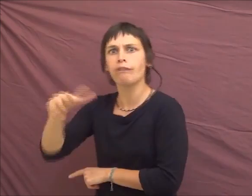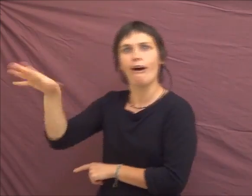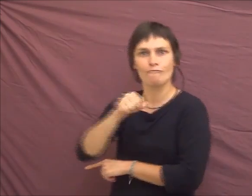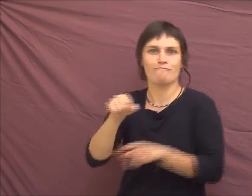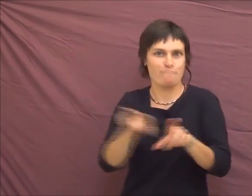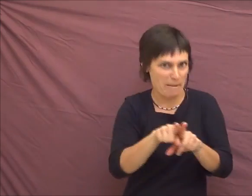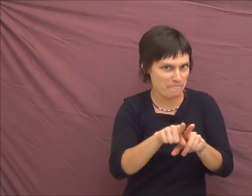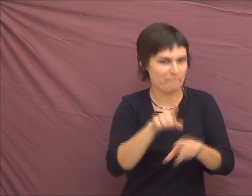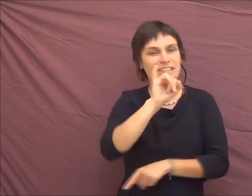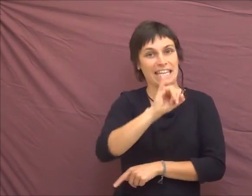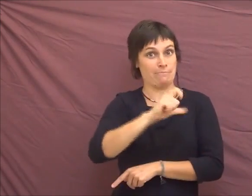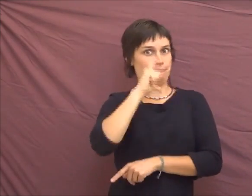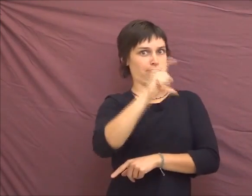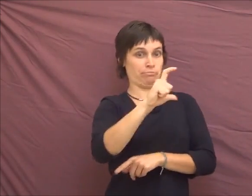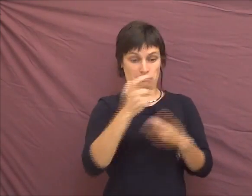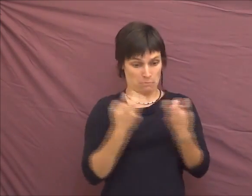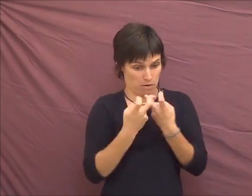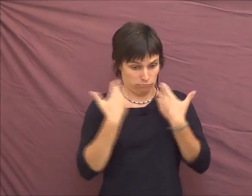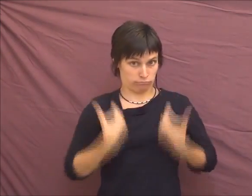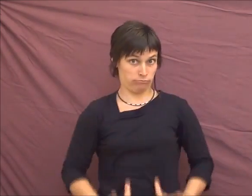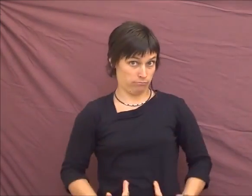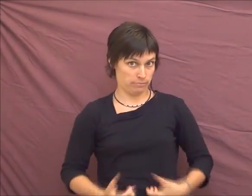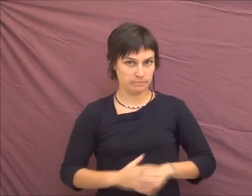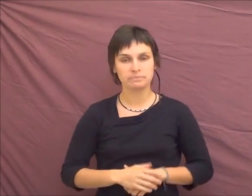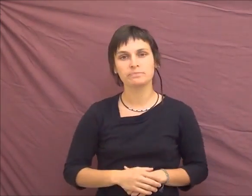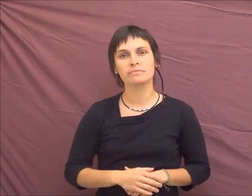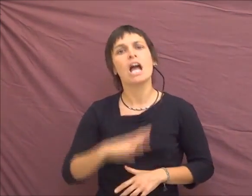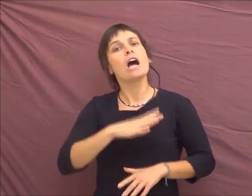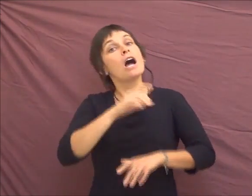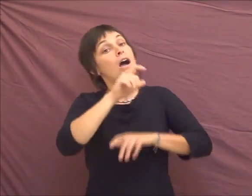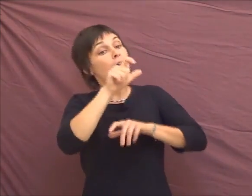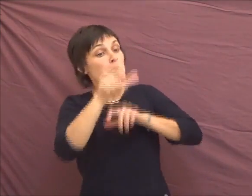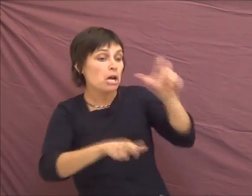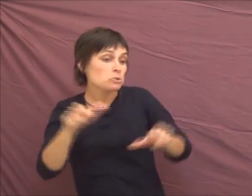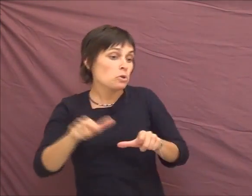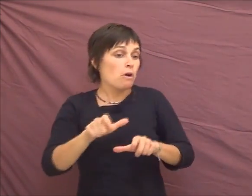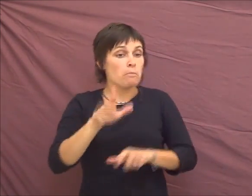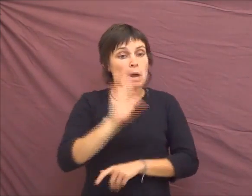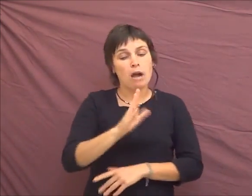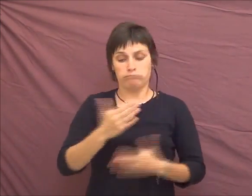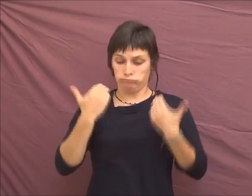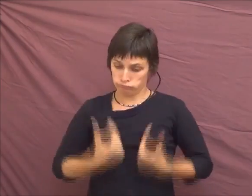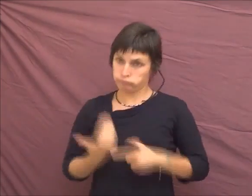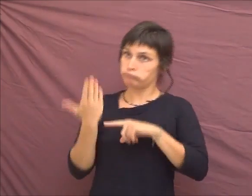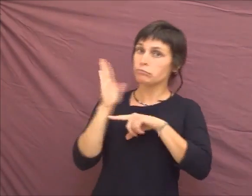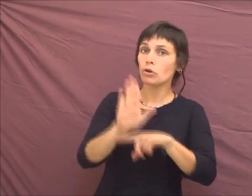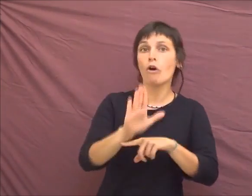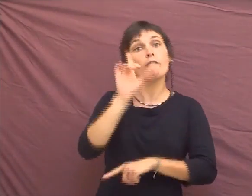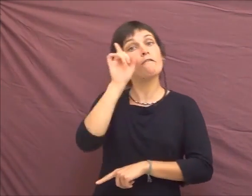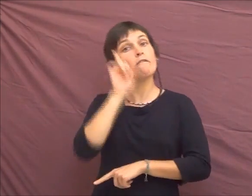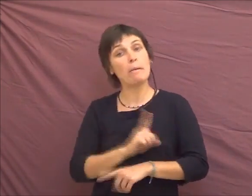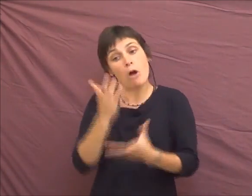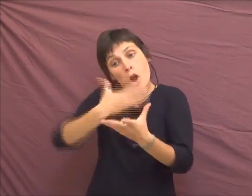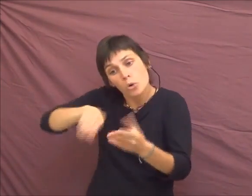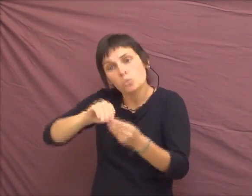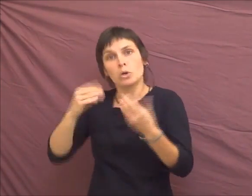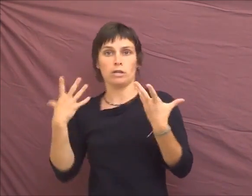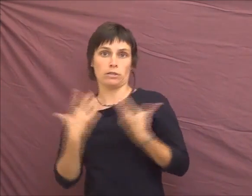Il y a des gens qui sont d'une double culture, qui peuvent être à la fois femmes et intersexes, ou hommes et intersexes, suivants, voilà, ça peut